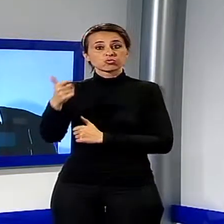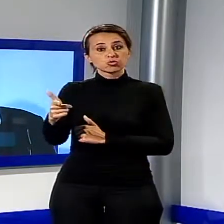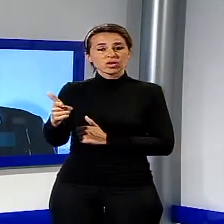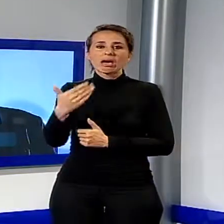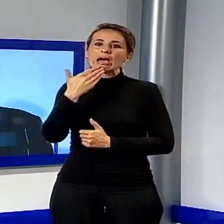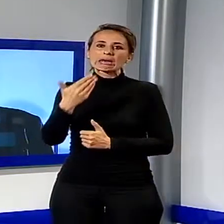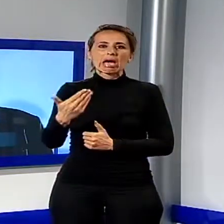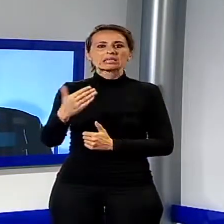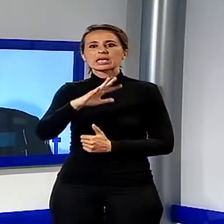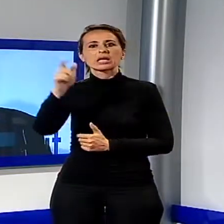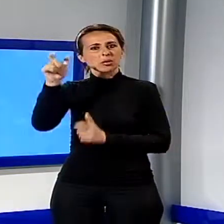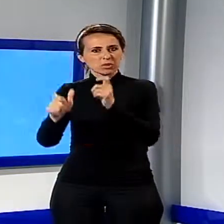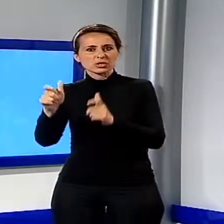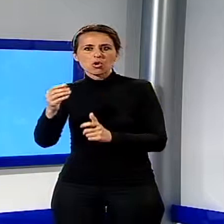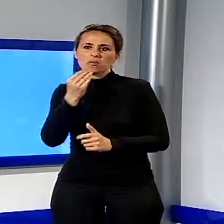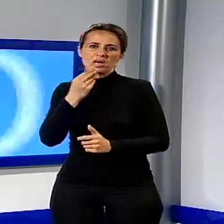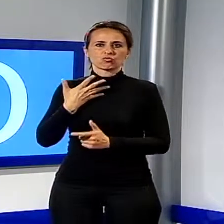solidale non viene dall'alto.